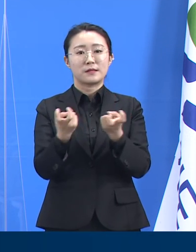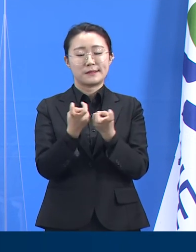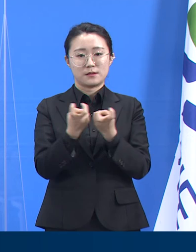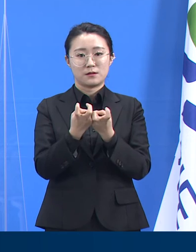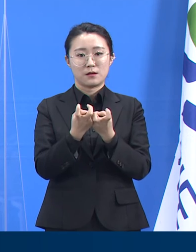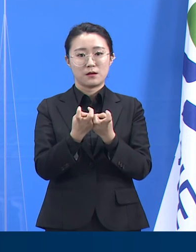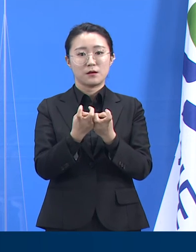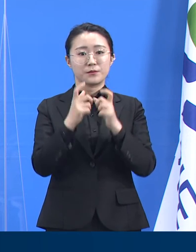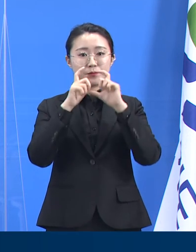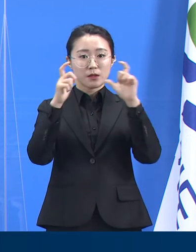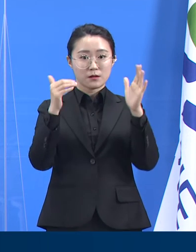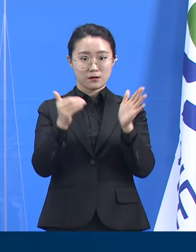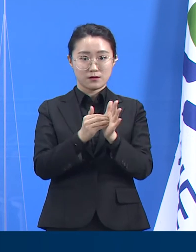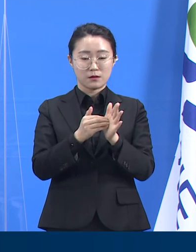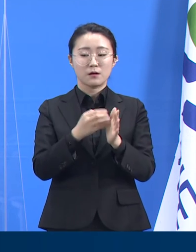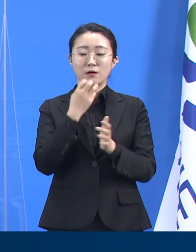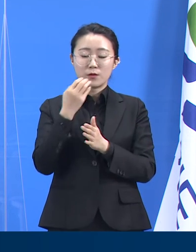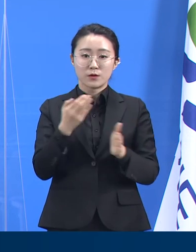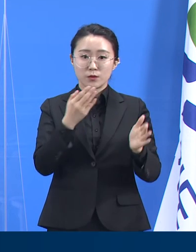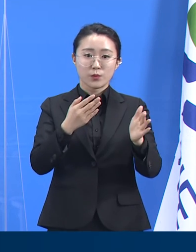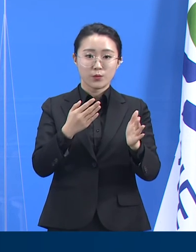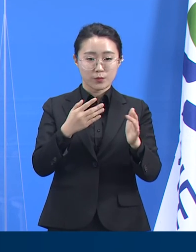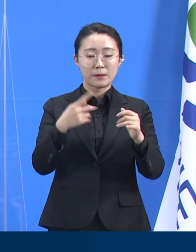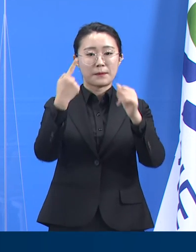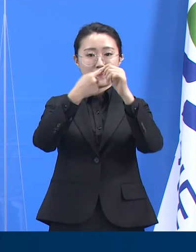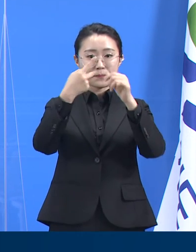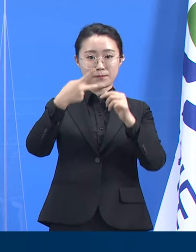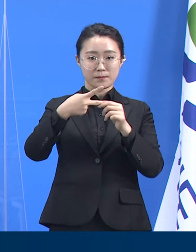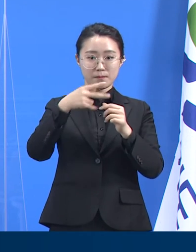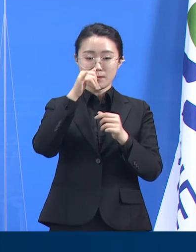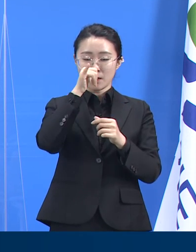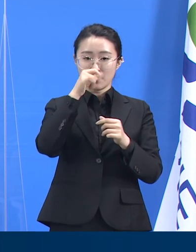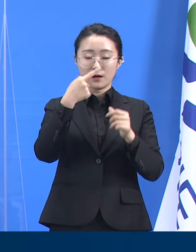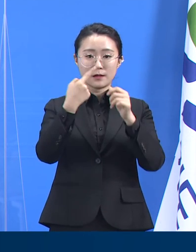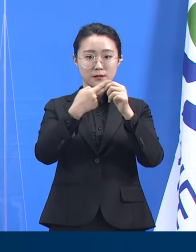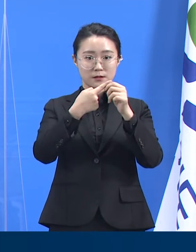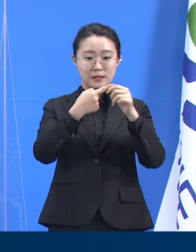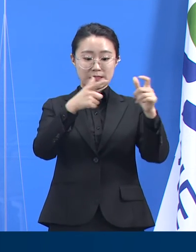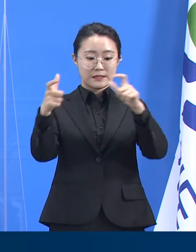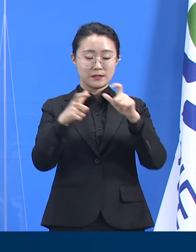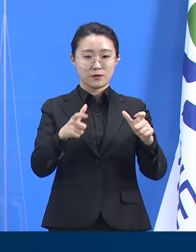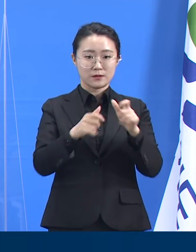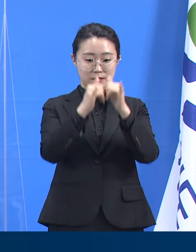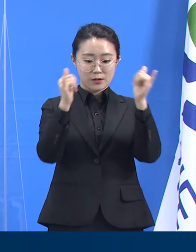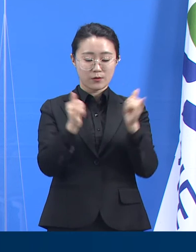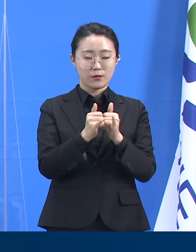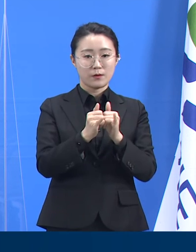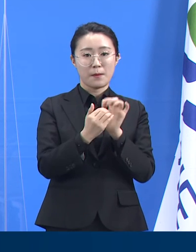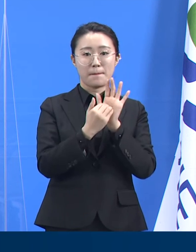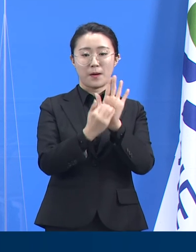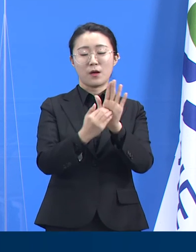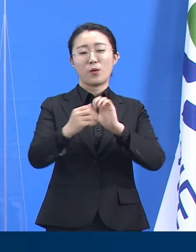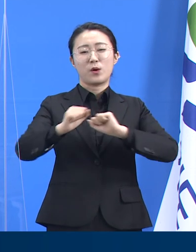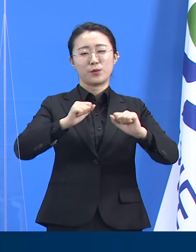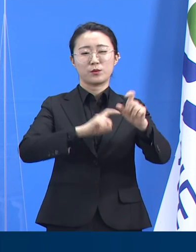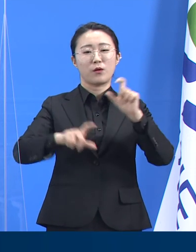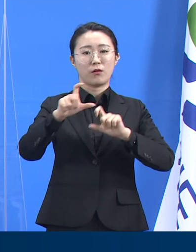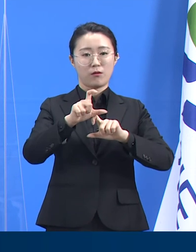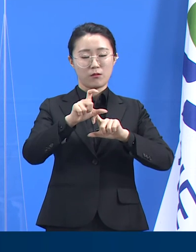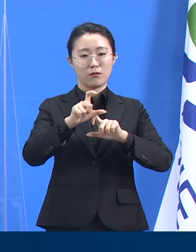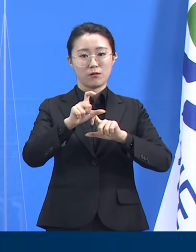대책은 크게 두 가지로 나눌 수 있습니다. 하나는 지역사회 방역 활동을 더 강화하는 것입니다.